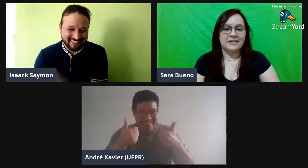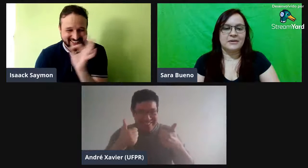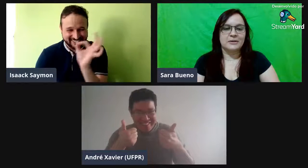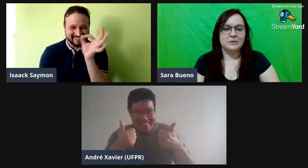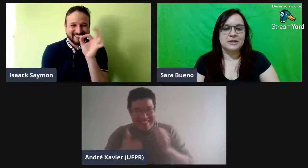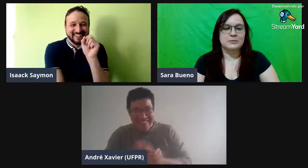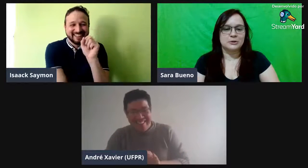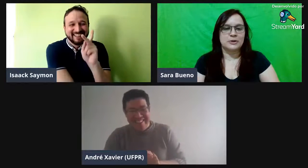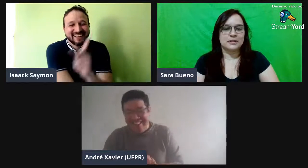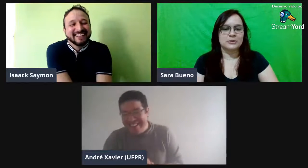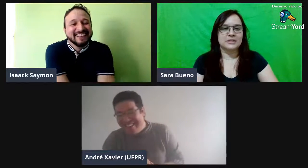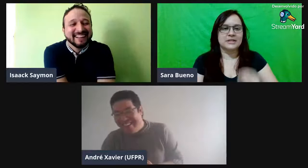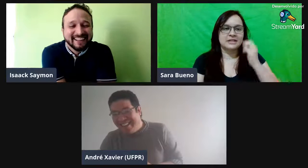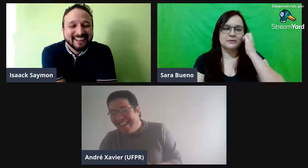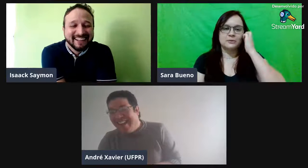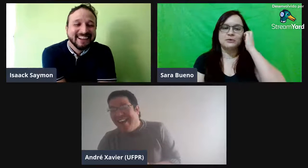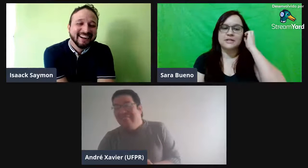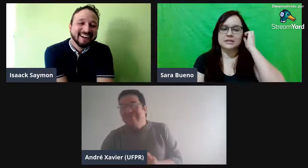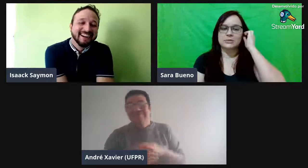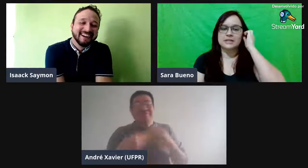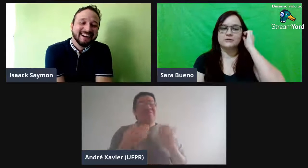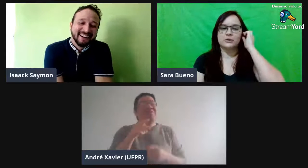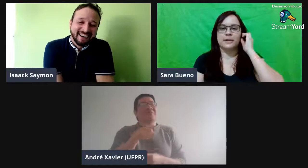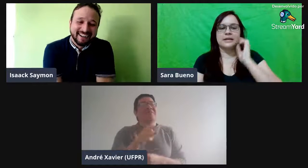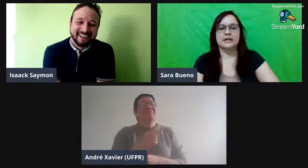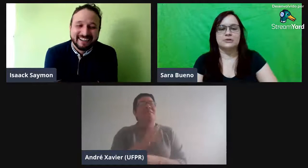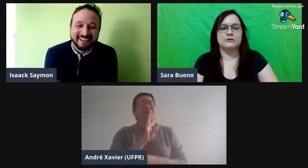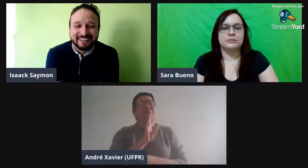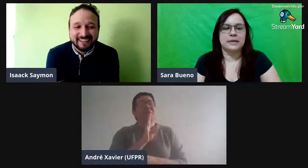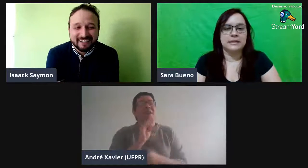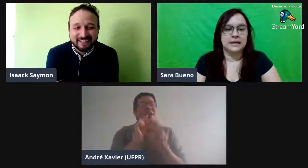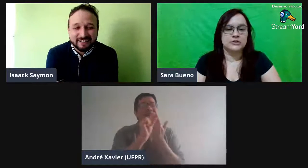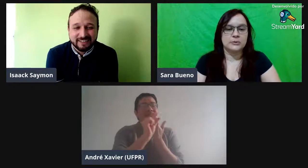Eu gostei muito, né, sobre... Vamos conversar sobre essa formalidade e informalidade.